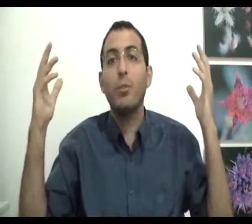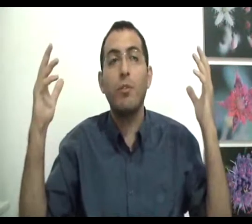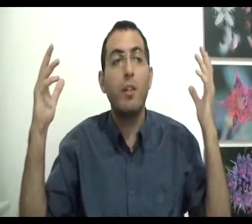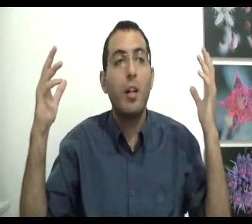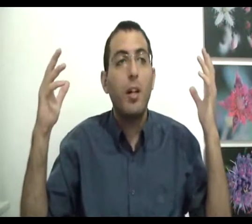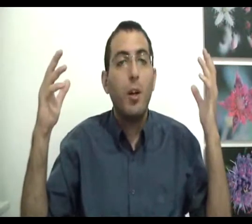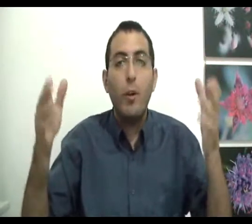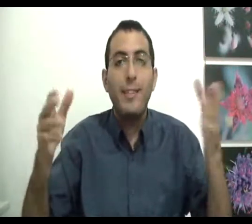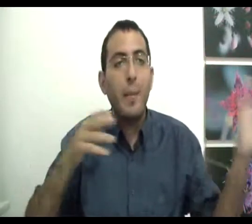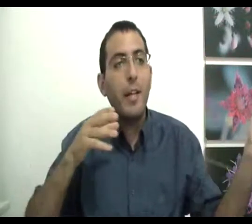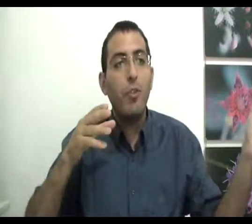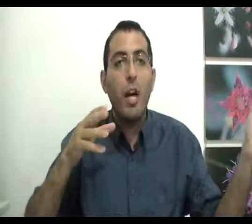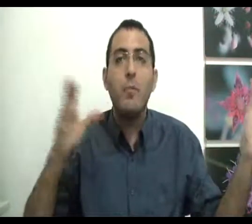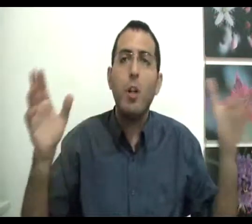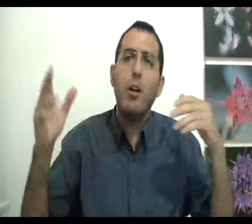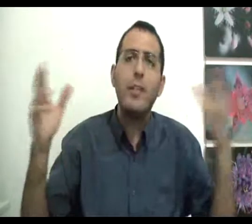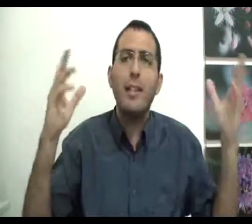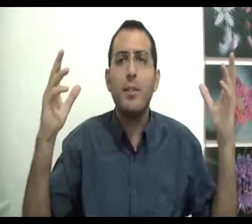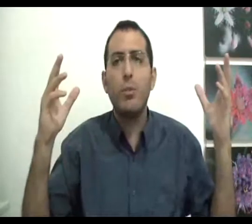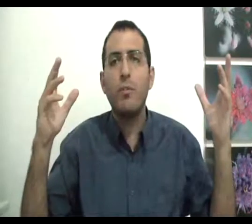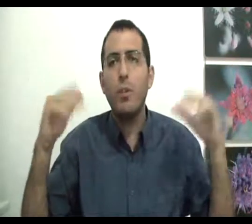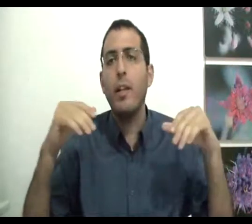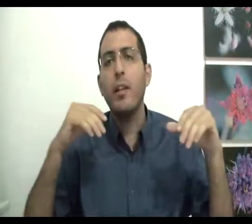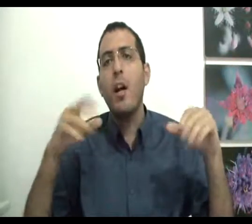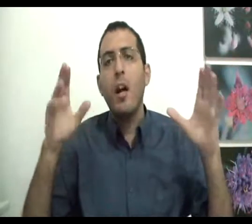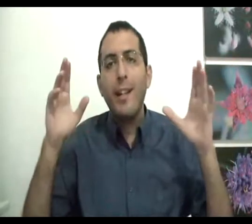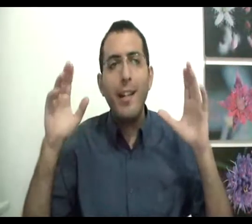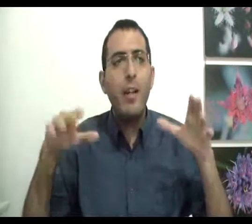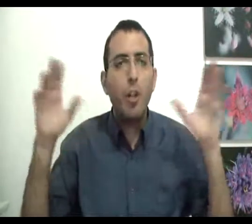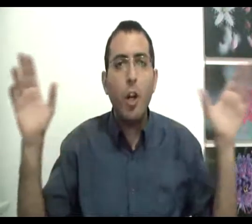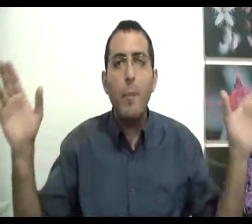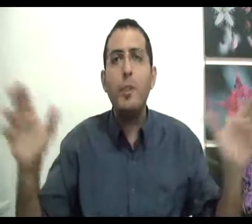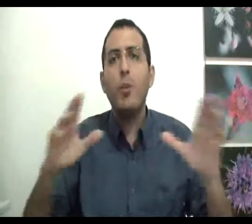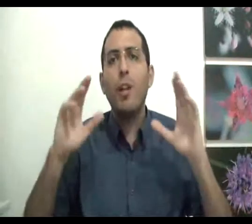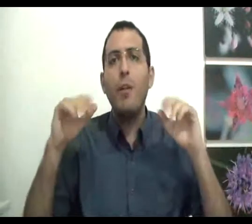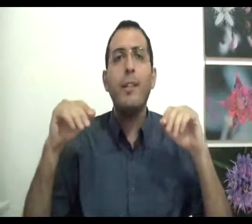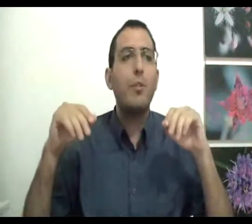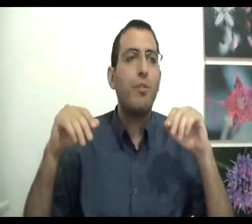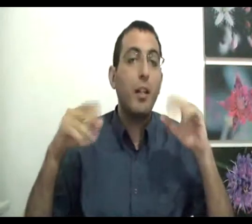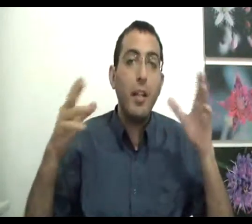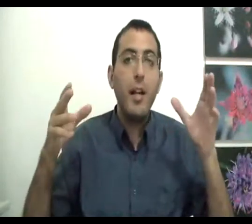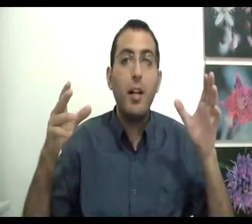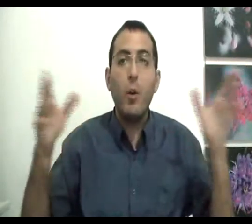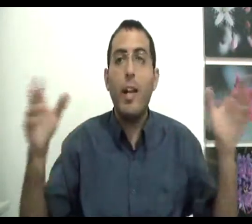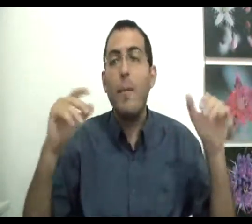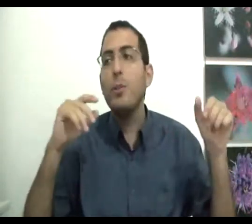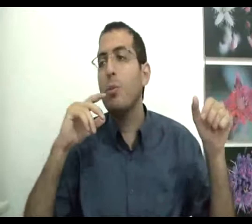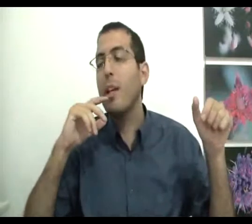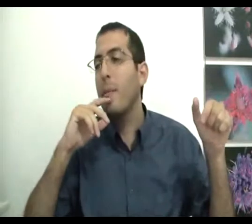טוב אוקיי, אז למה יש רע? לא, כדי לעשות טוב נניח שכל המציאות שלנו הייתה טובה נניח, אוקיי, למה המציאות כאמת?